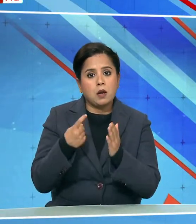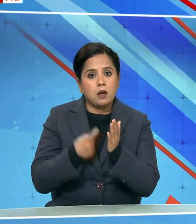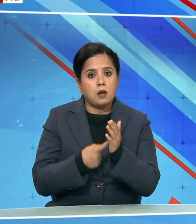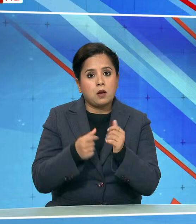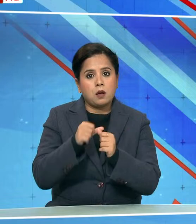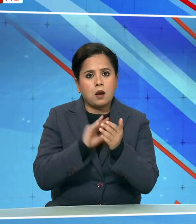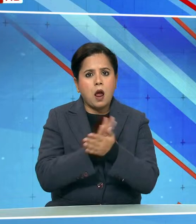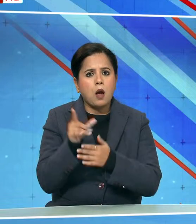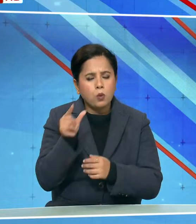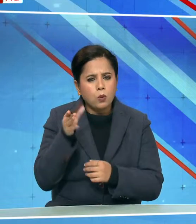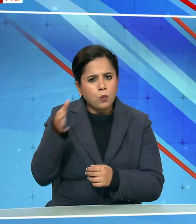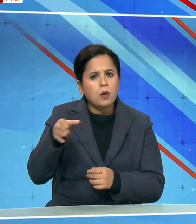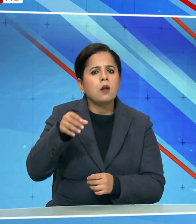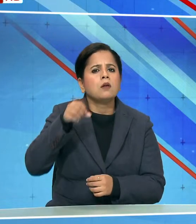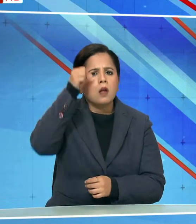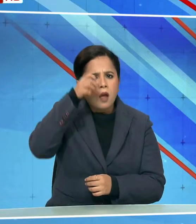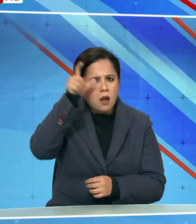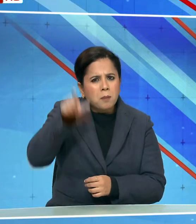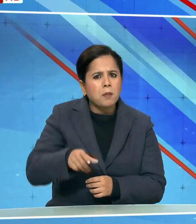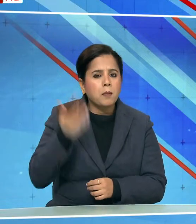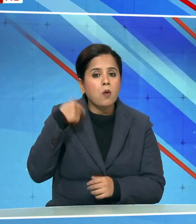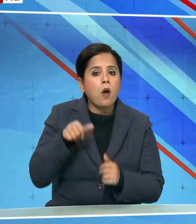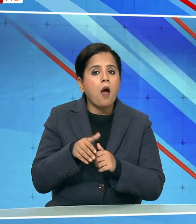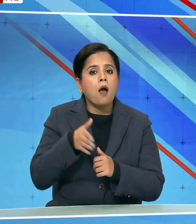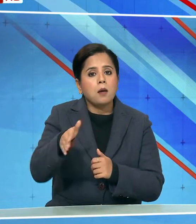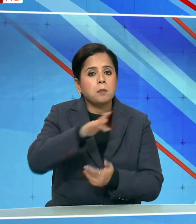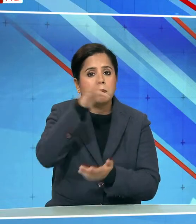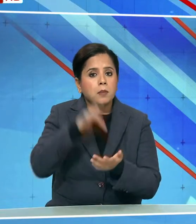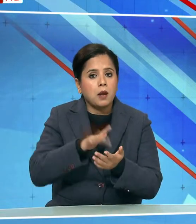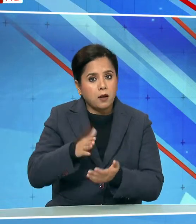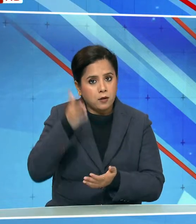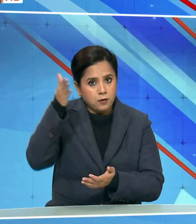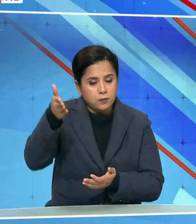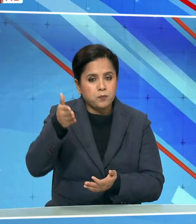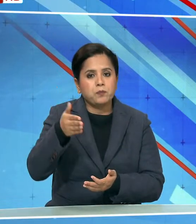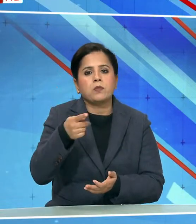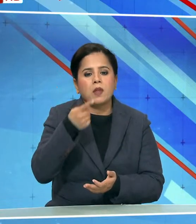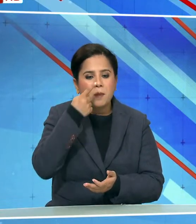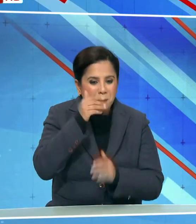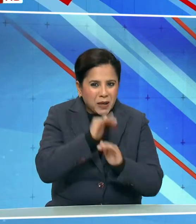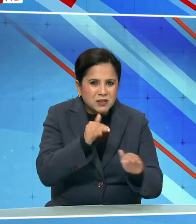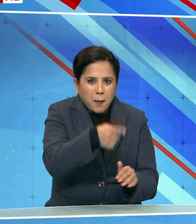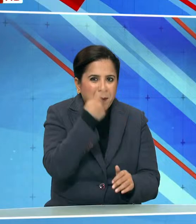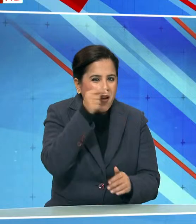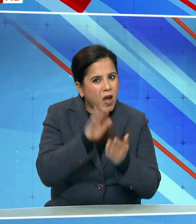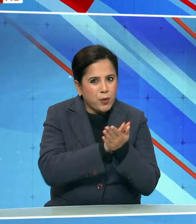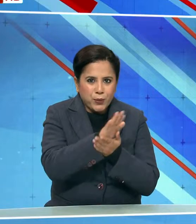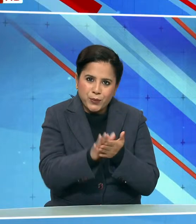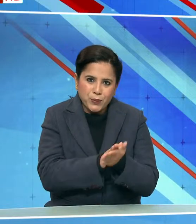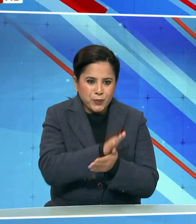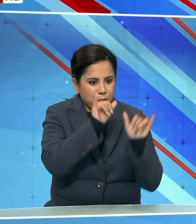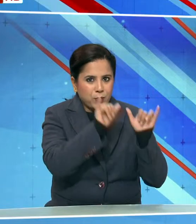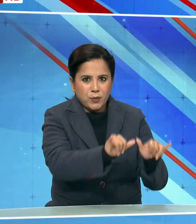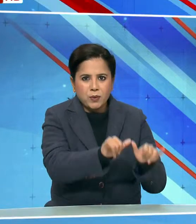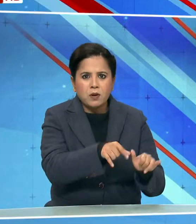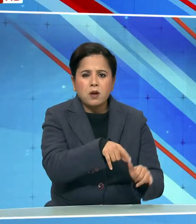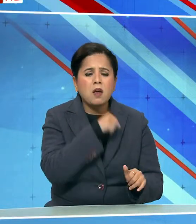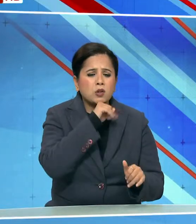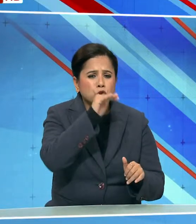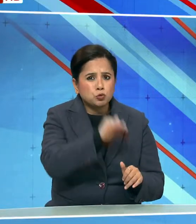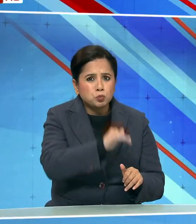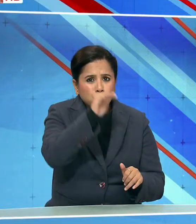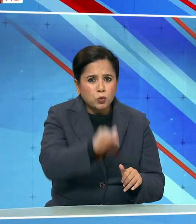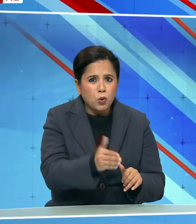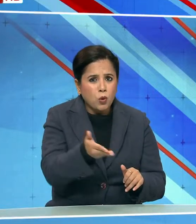गांधी द्वारा इलहाबाद में चलाया जा रहा वो और्फनेज भी शामिल है जहां किशोर अवस्था की